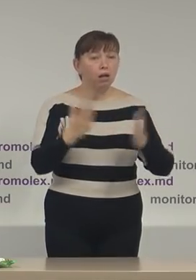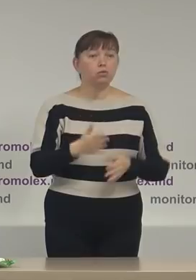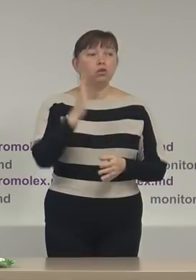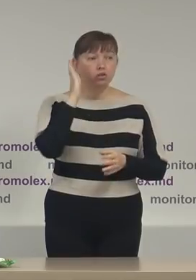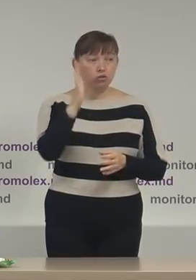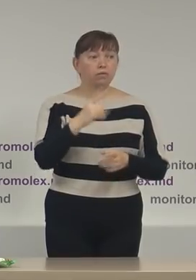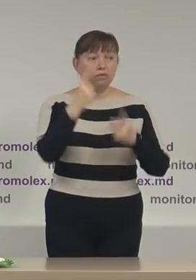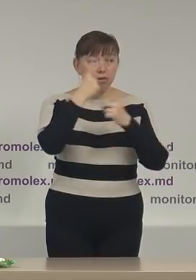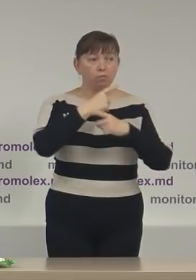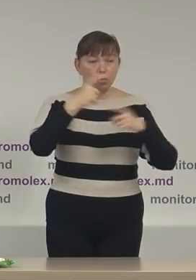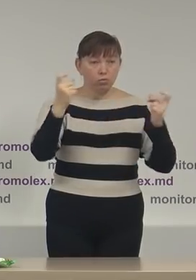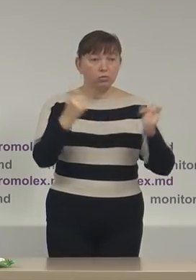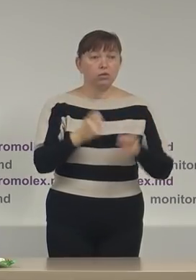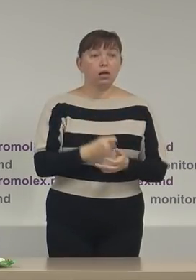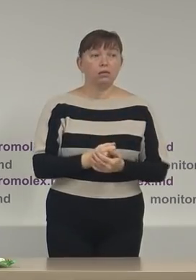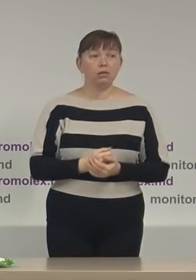pronunțată o